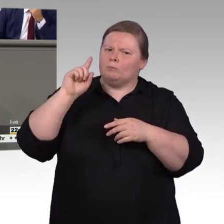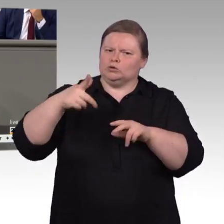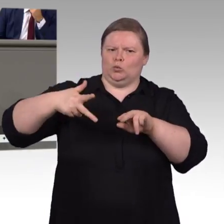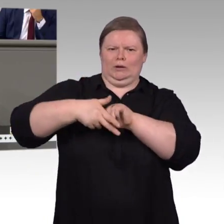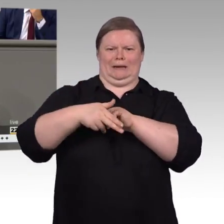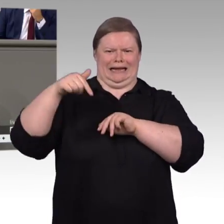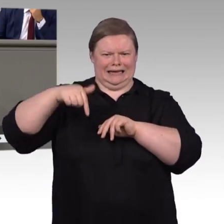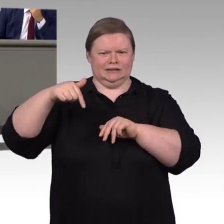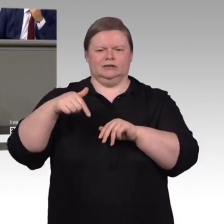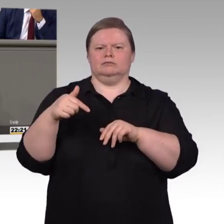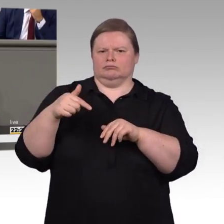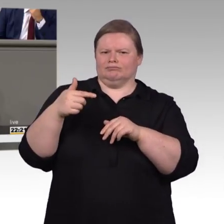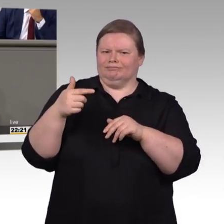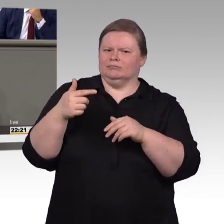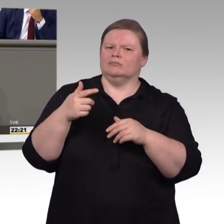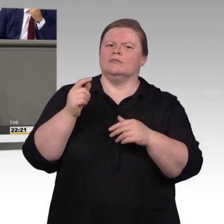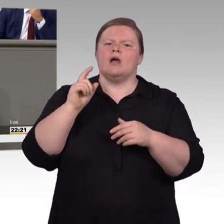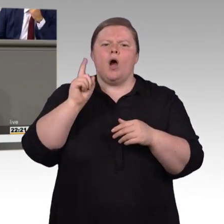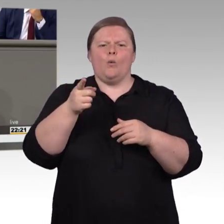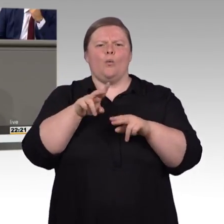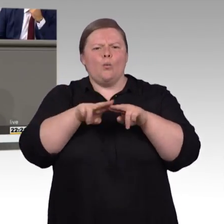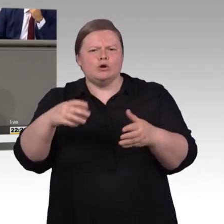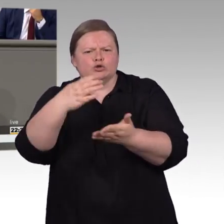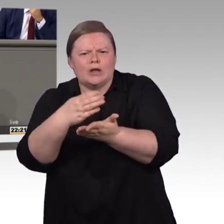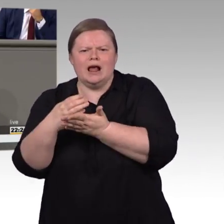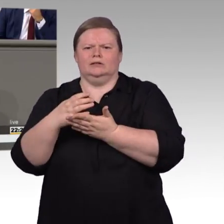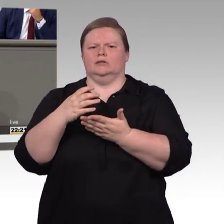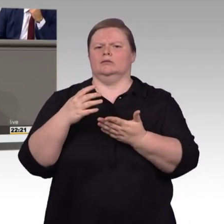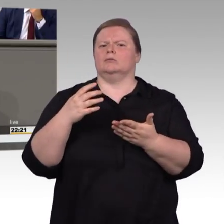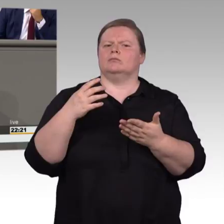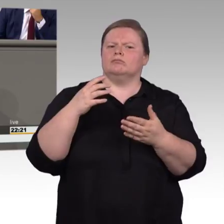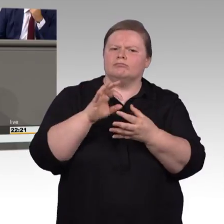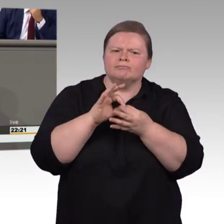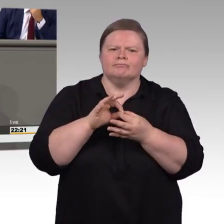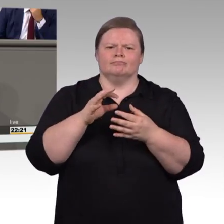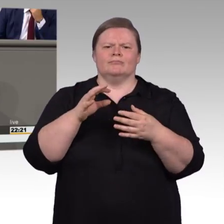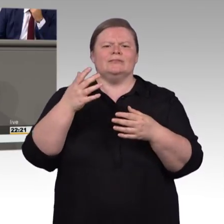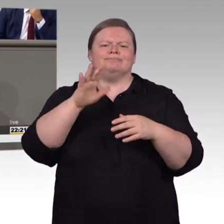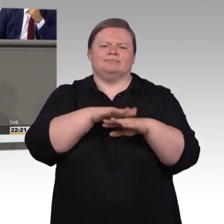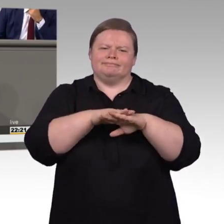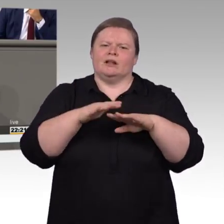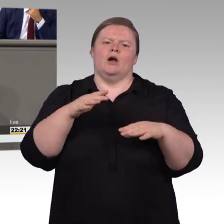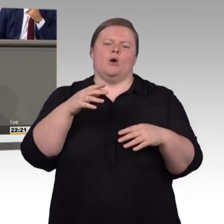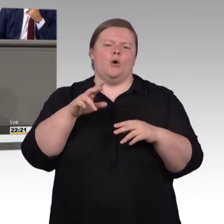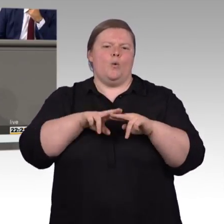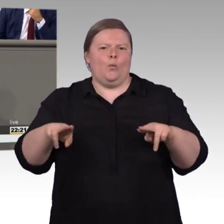Aufnahme der Unterbrechung von Klagefristen beziehungsweise auch dem Ruhestellen